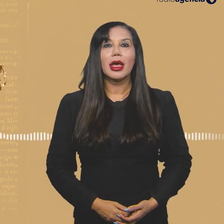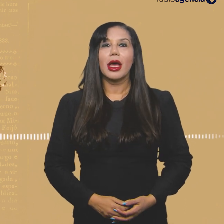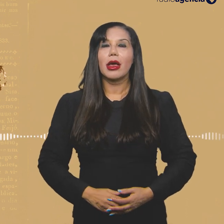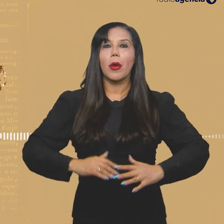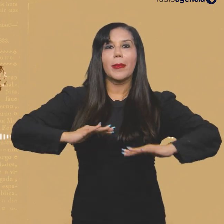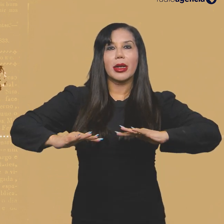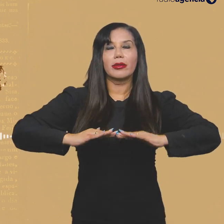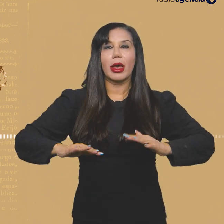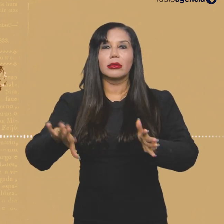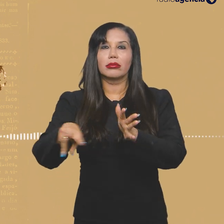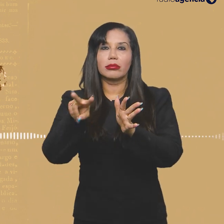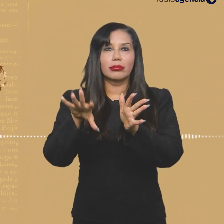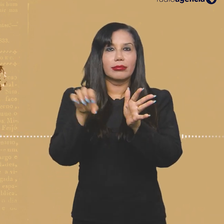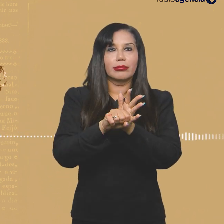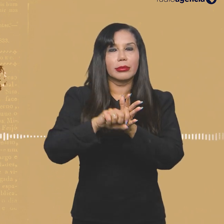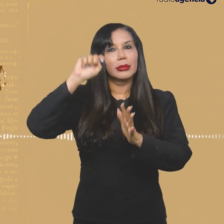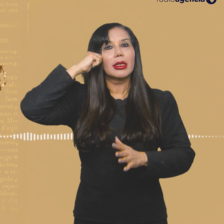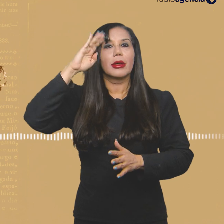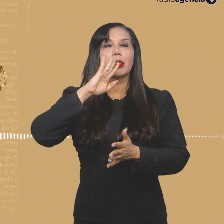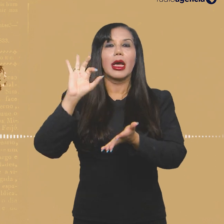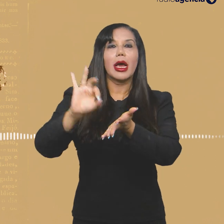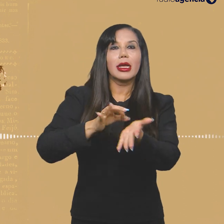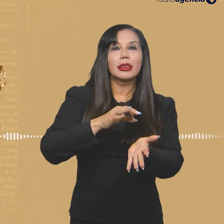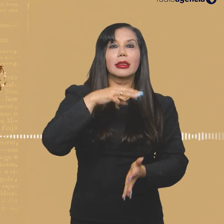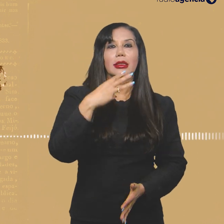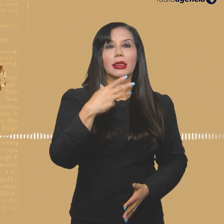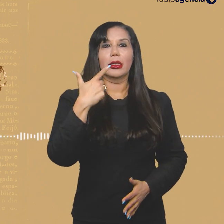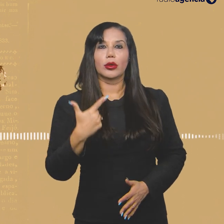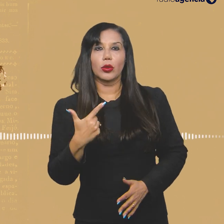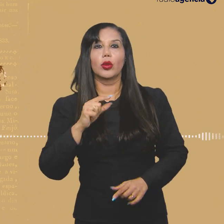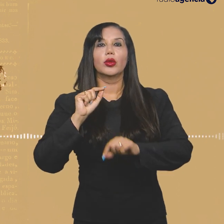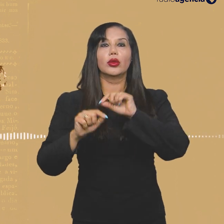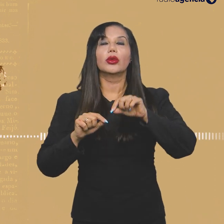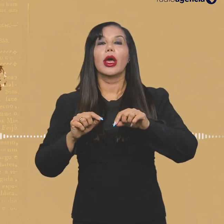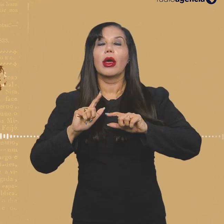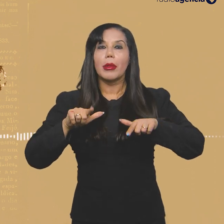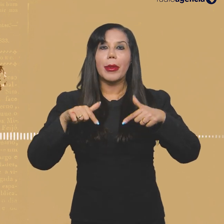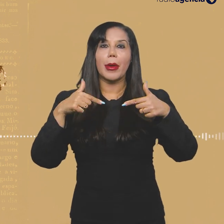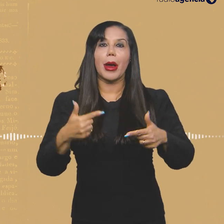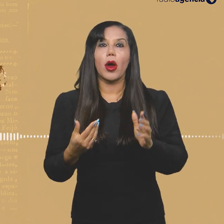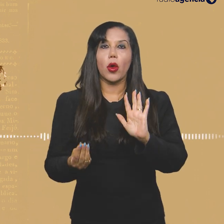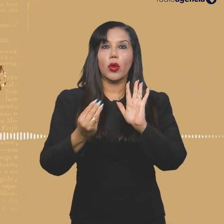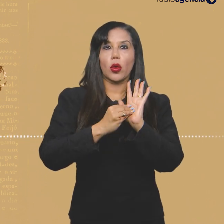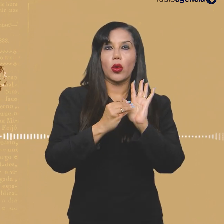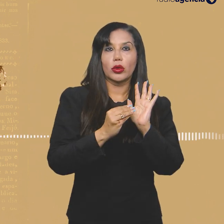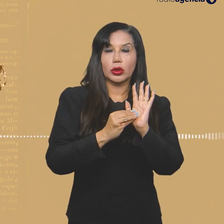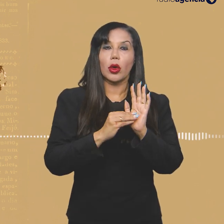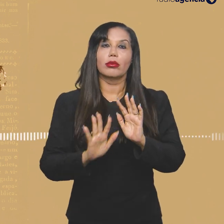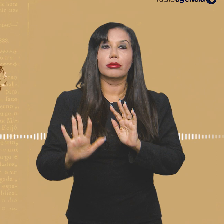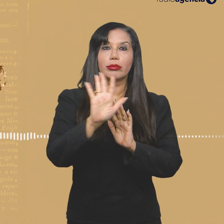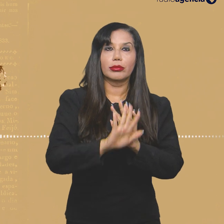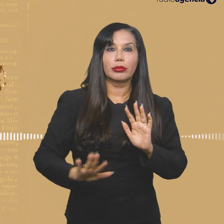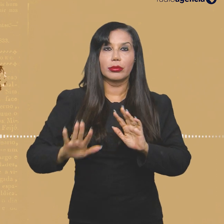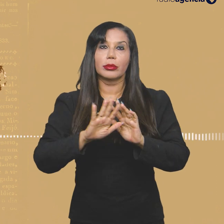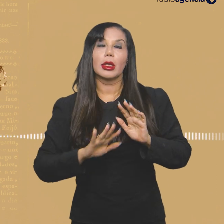O Manifesto da Mídia Negra Brasileira foi assinado por 32 iniciativas do gênero e consta no mapeamento